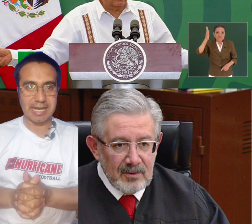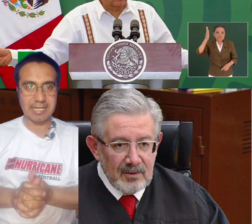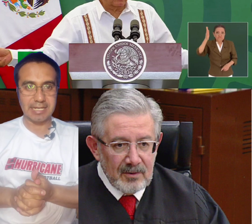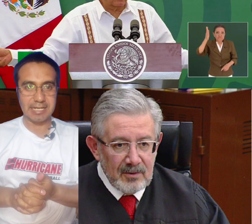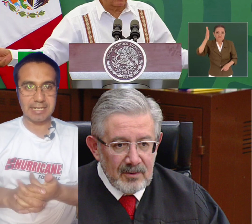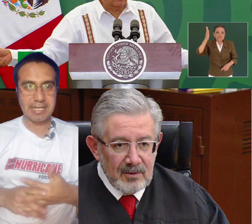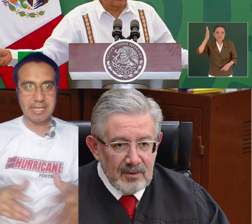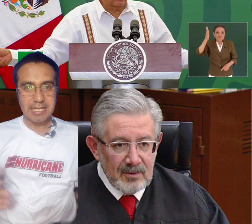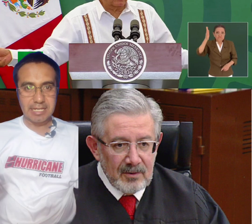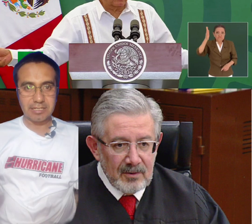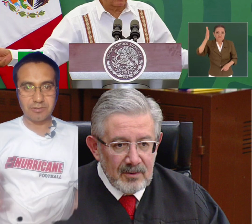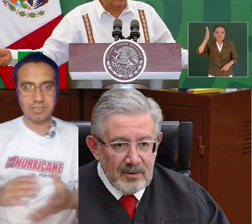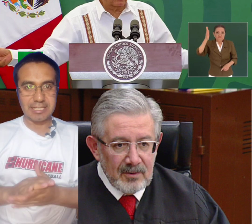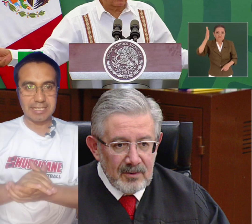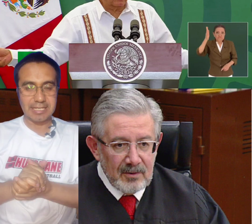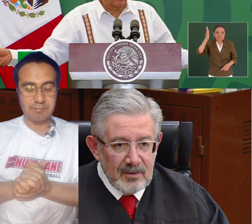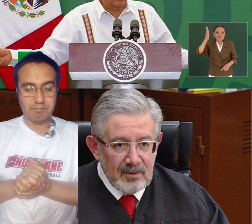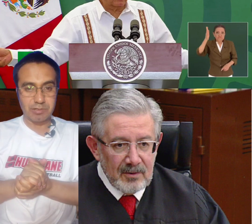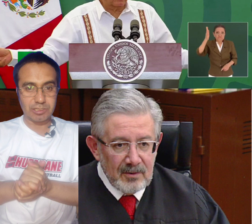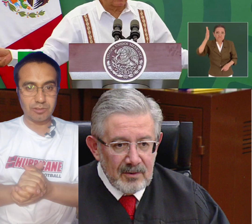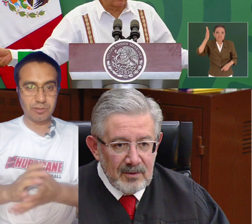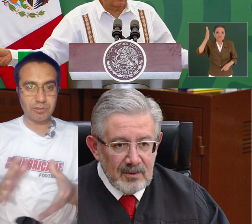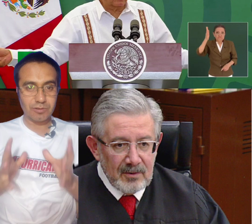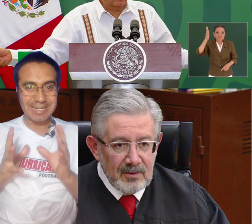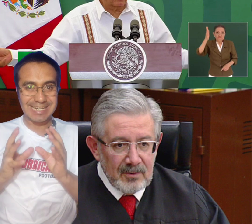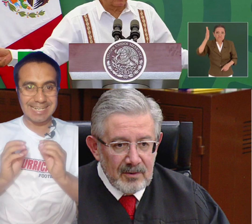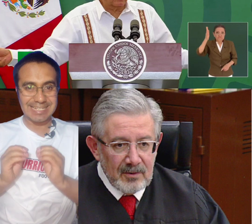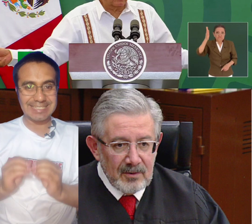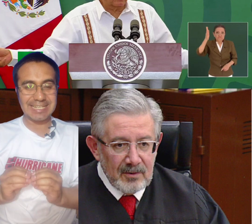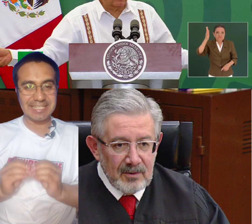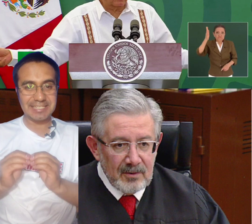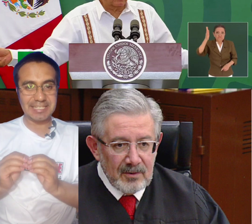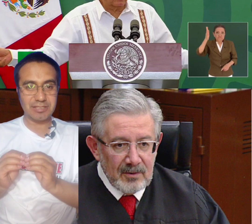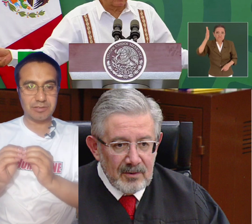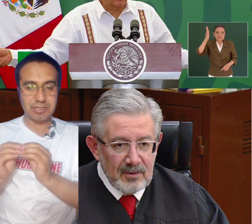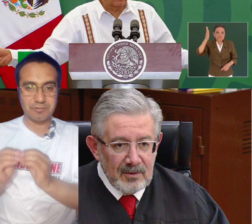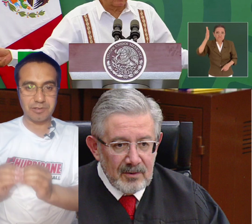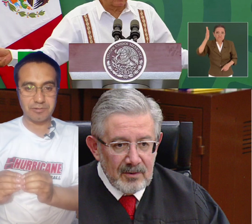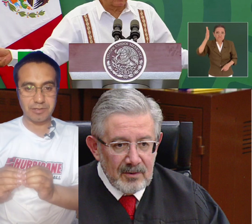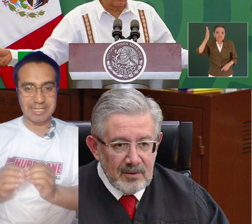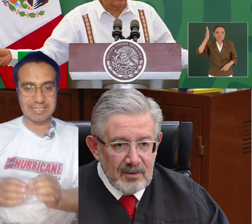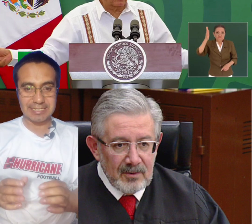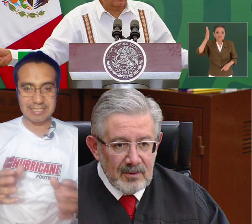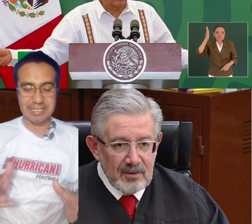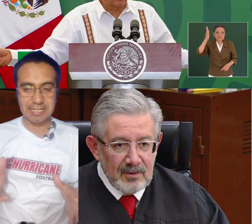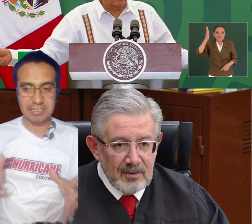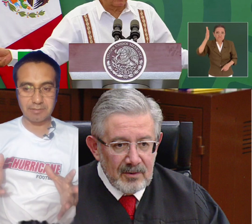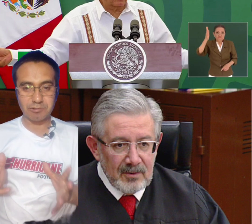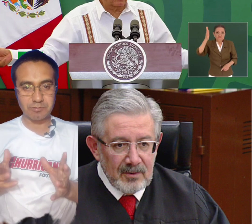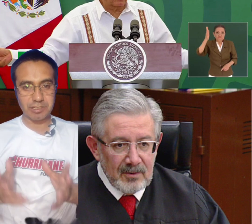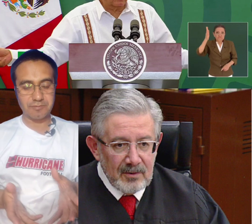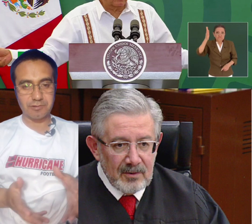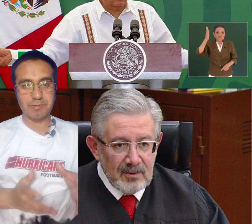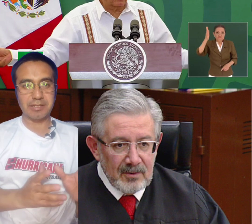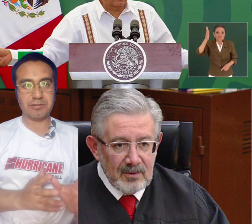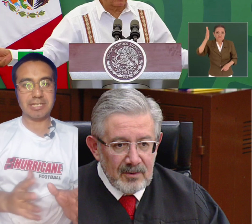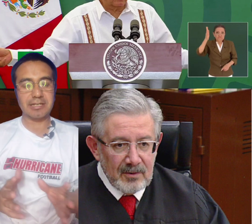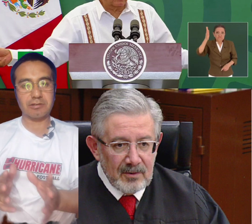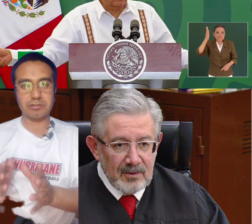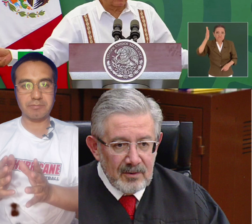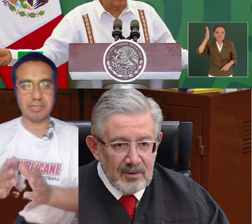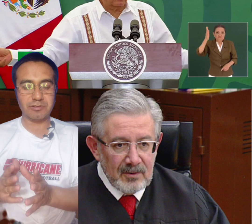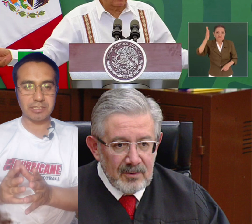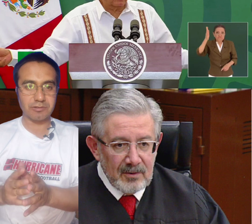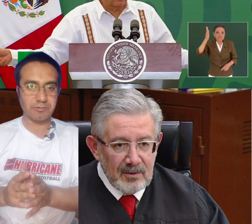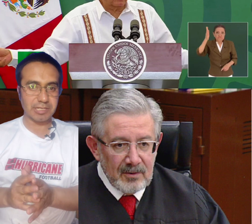María Aguilar en donde pues todo le está diciendo y que bueno gracias a él estamos bien informados